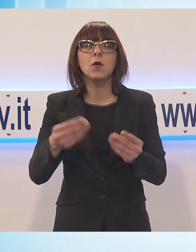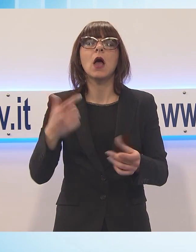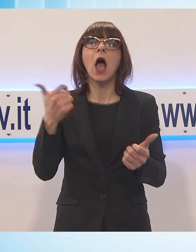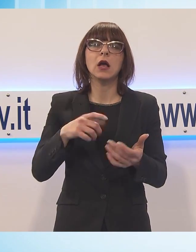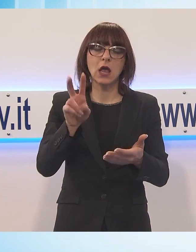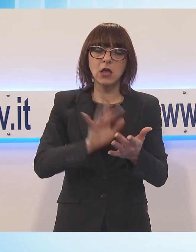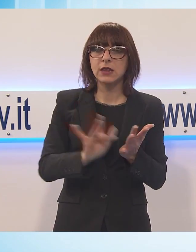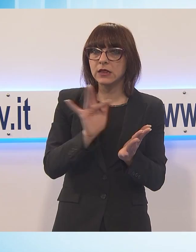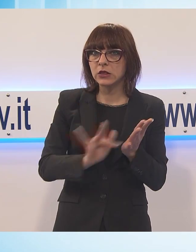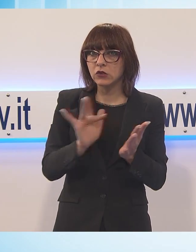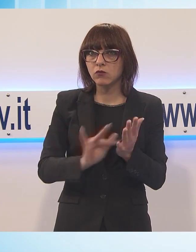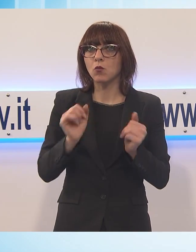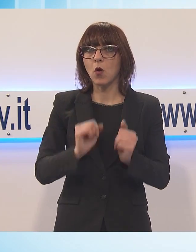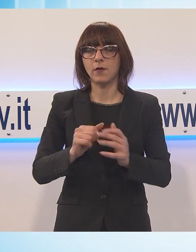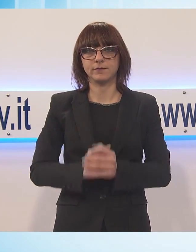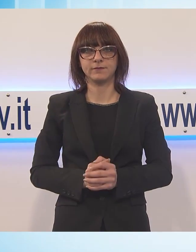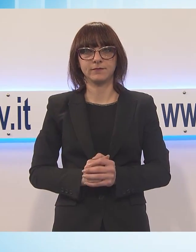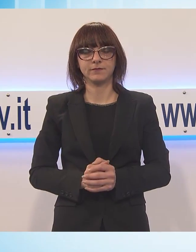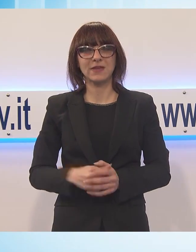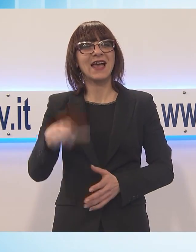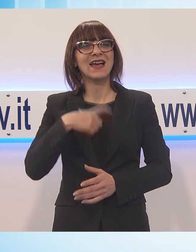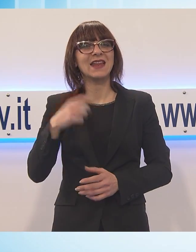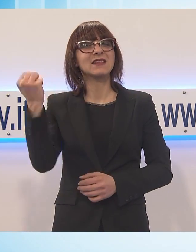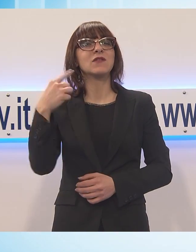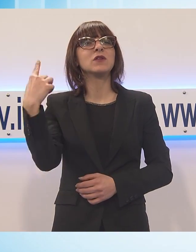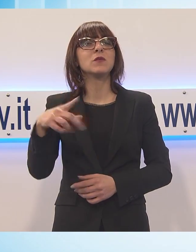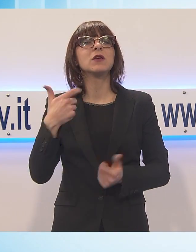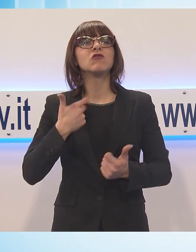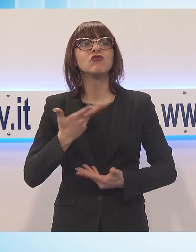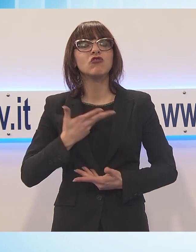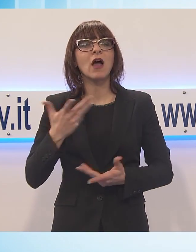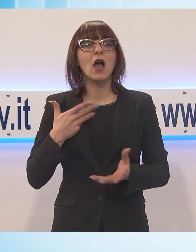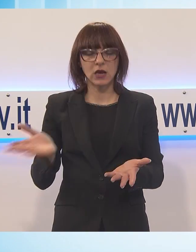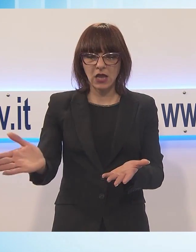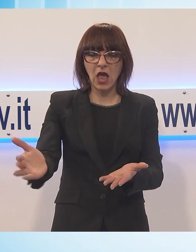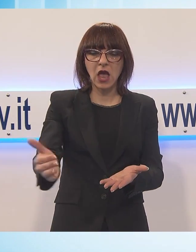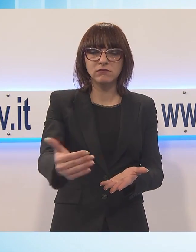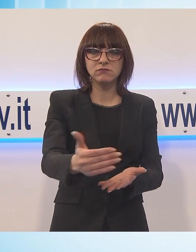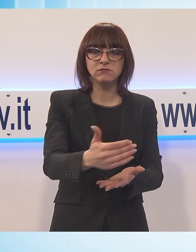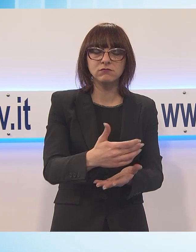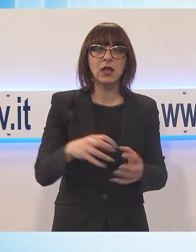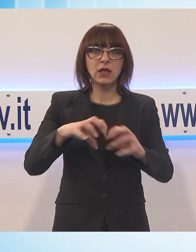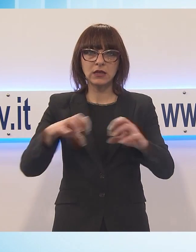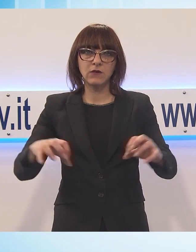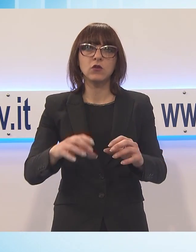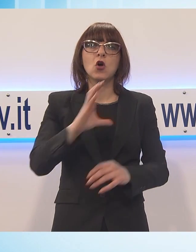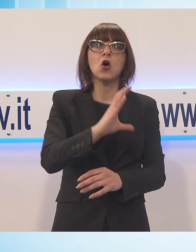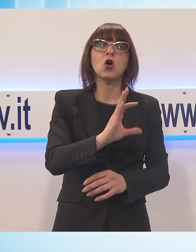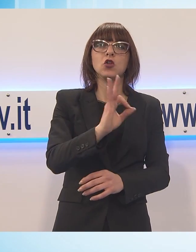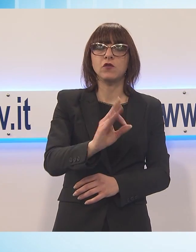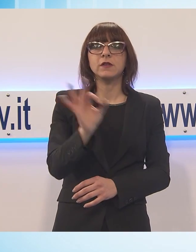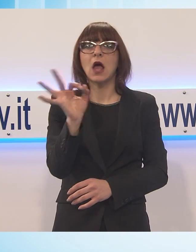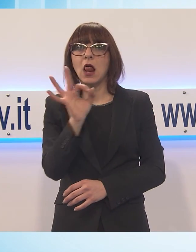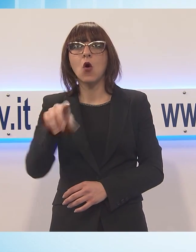caratteristiche che rendono semplice il servizio c'è pure il raggruppamento degli svuotamenti per codice fiscale partita IVA. I dati vengono